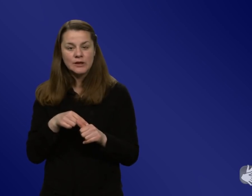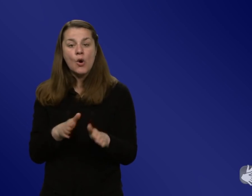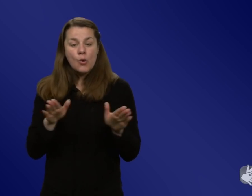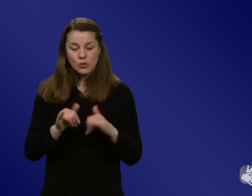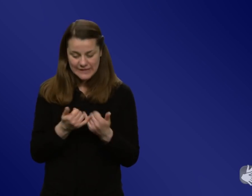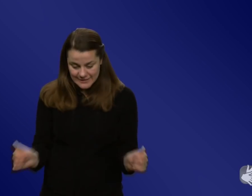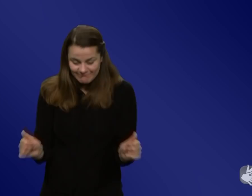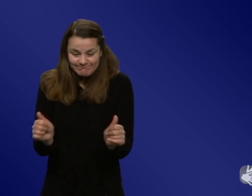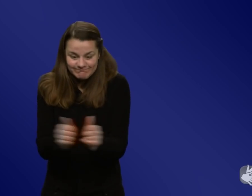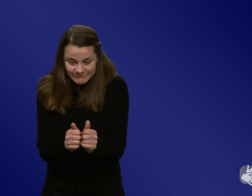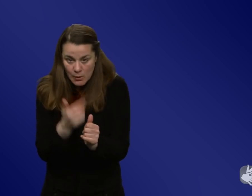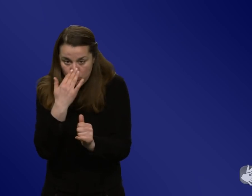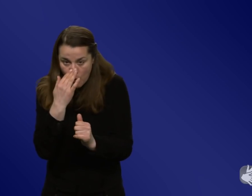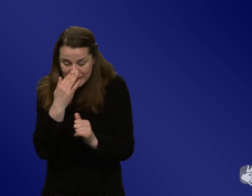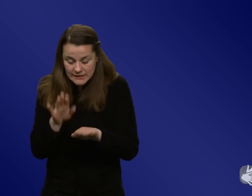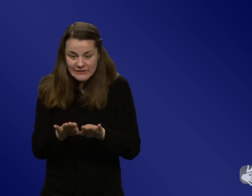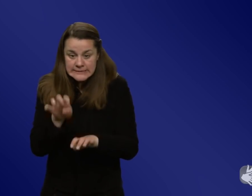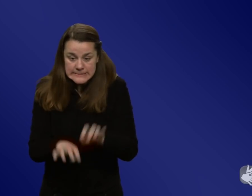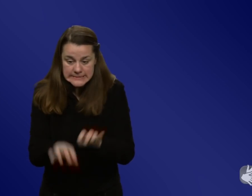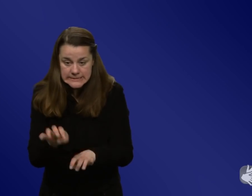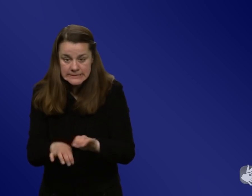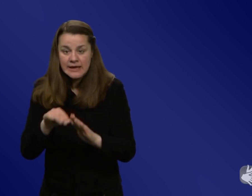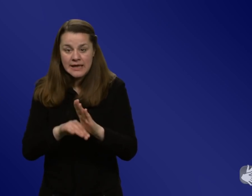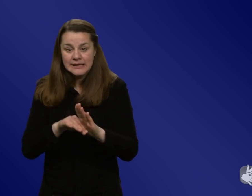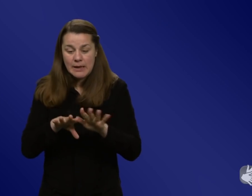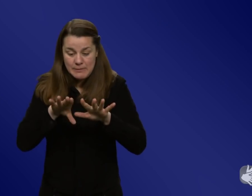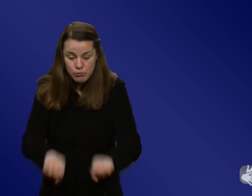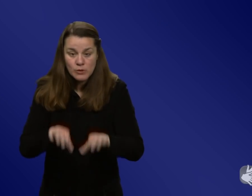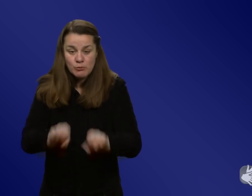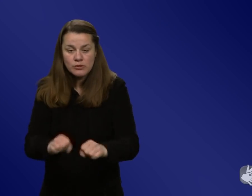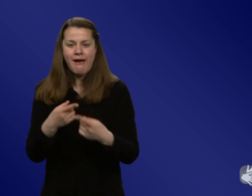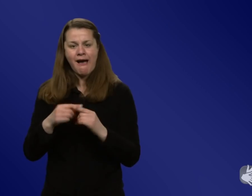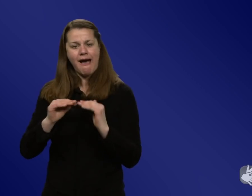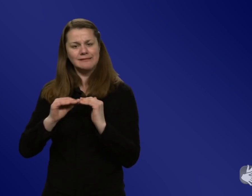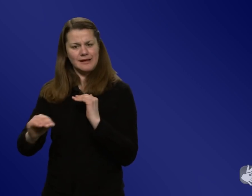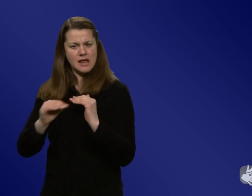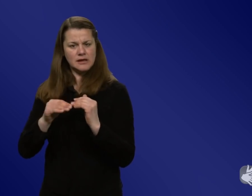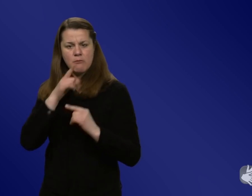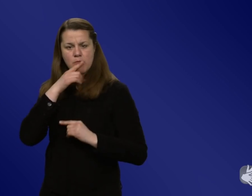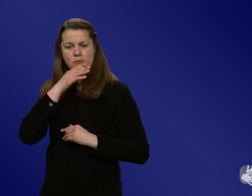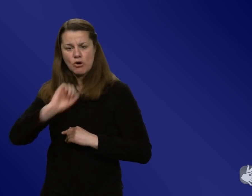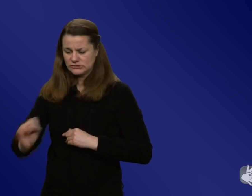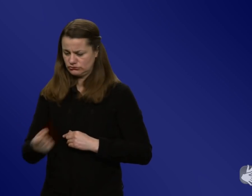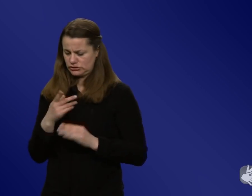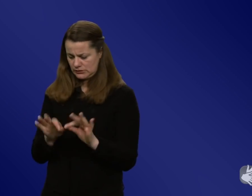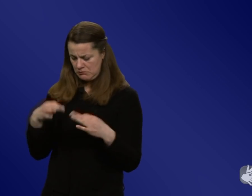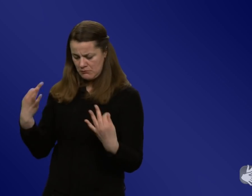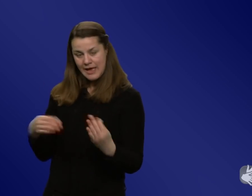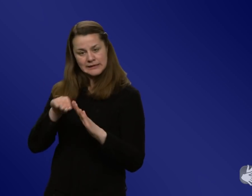anderen Ländern wurde man angeschrieben, hat vielleicht auch gleich einen Termin bekommen. Ist solche persönliche Ansprache, vielleicht auch in einem Dorf vom Bürgermeister